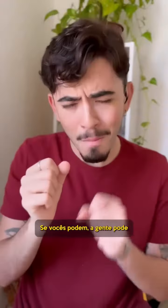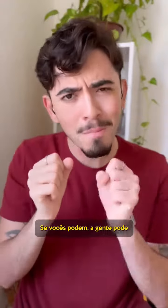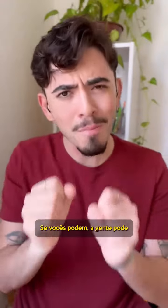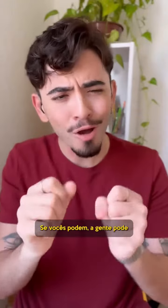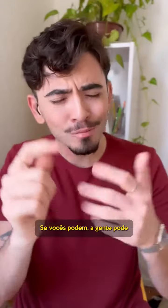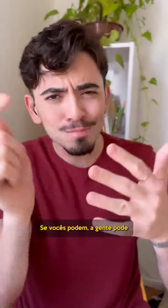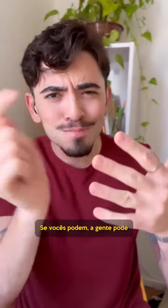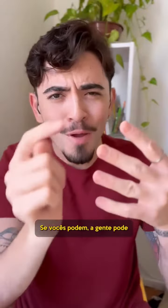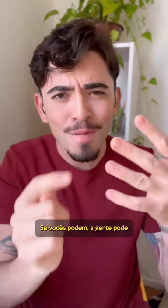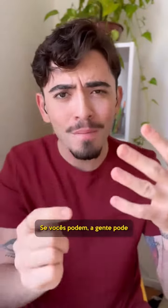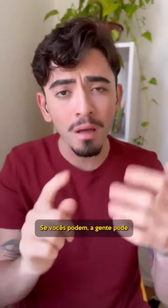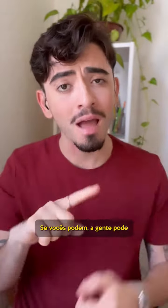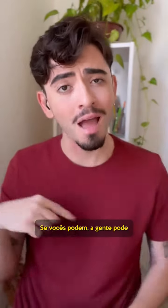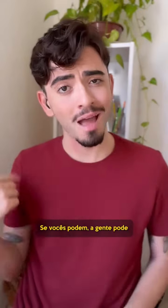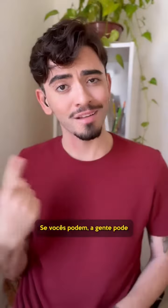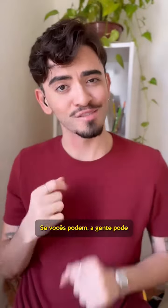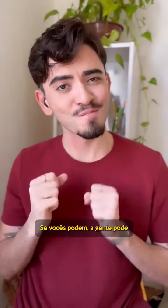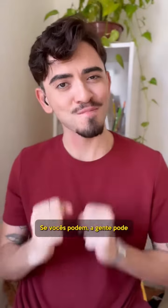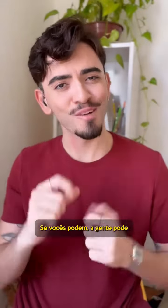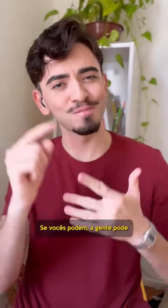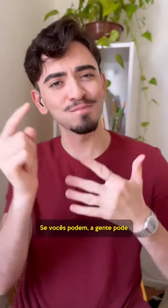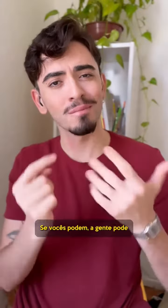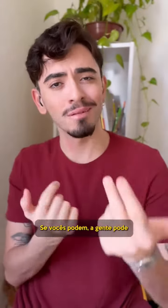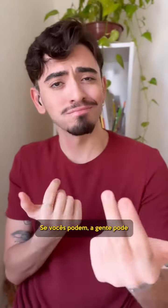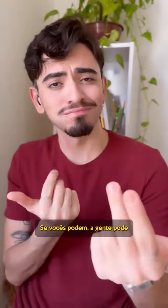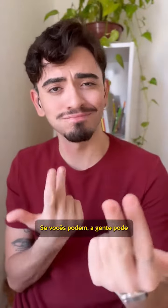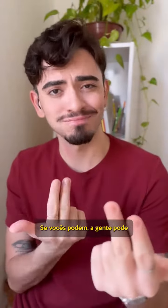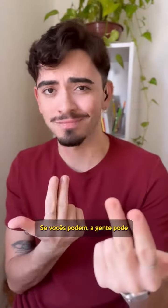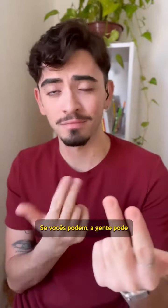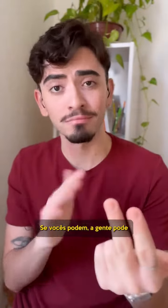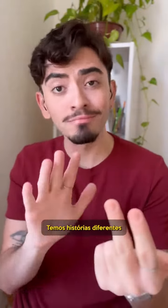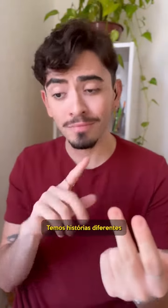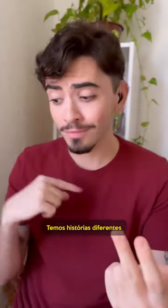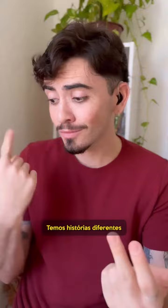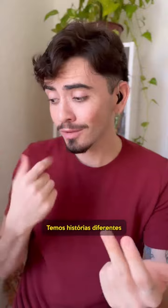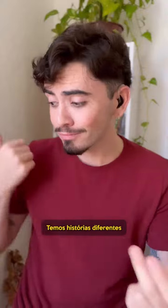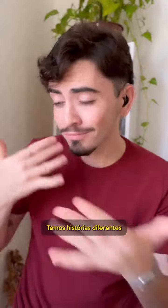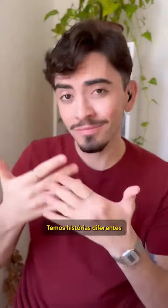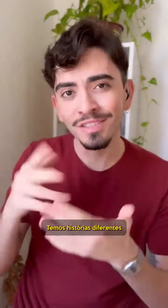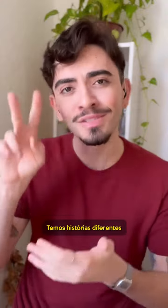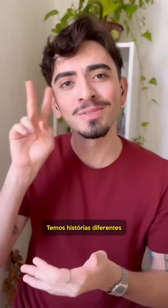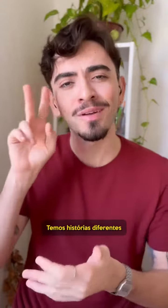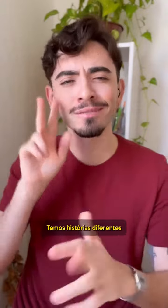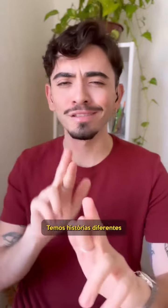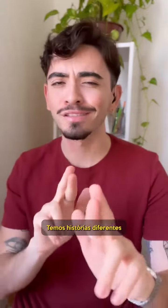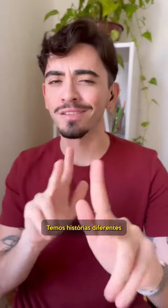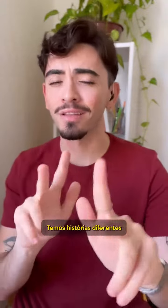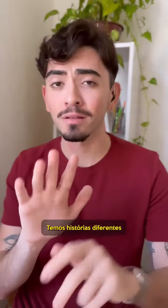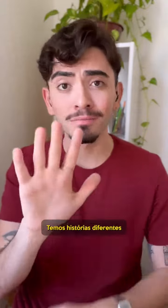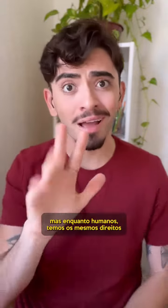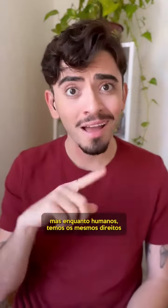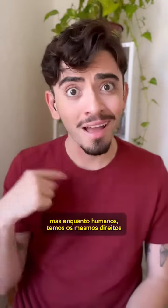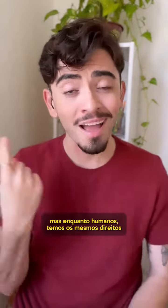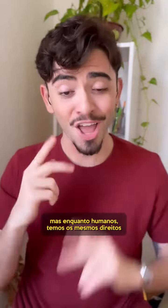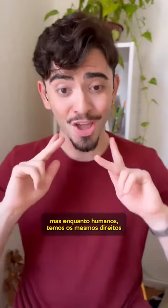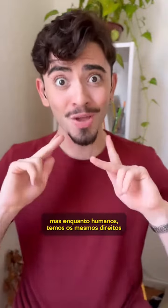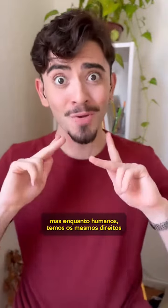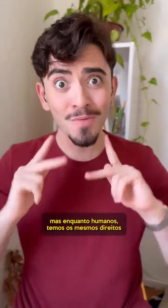Se vocês podem, a gente pode. Temos histórias diferentes, mas enquanto